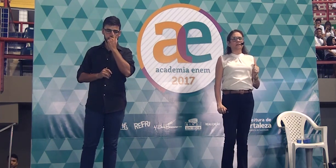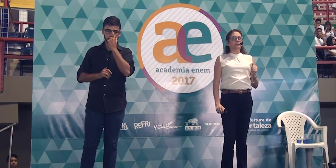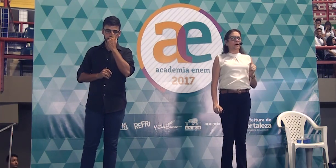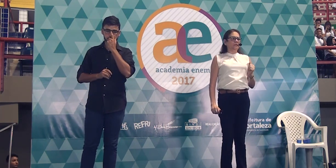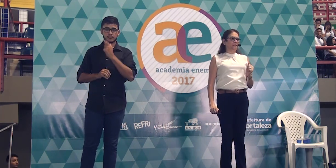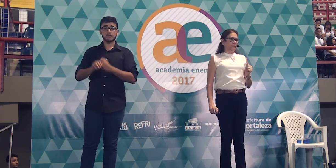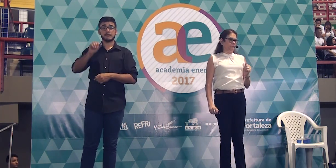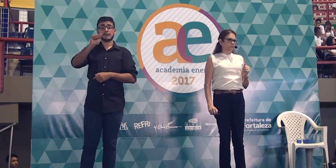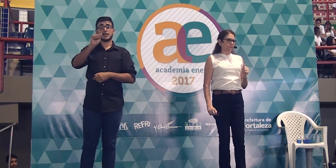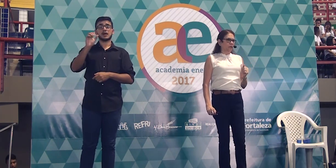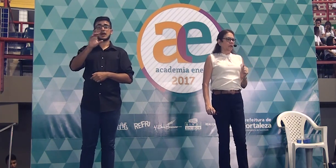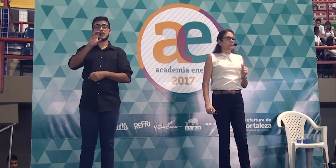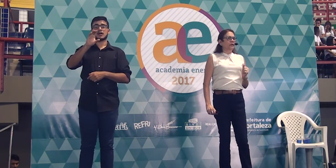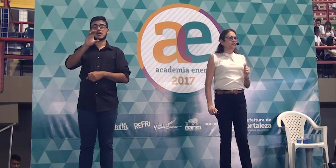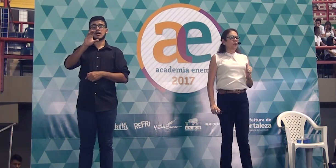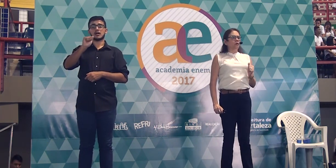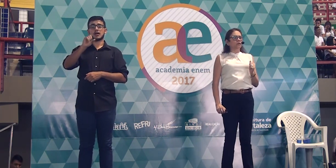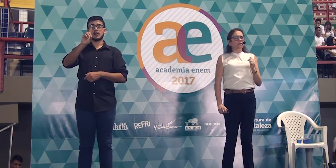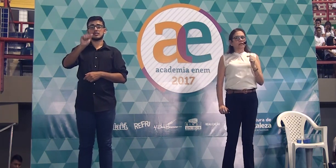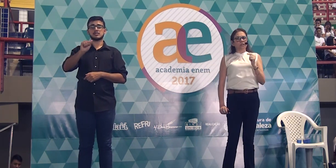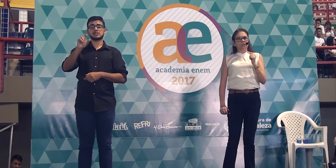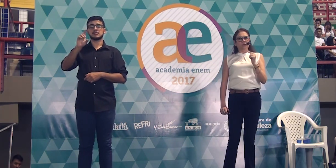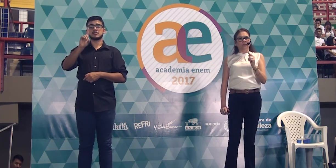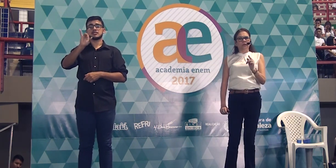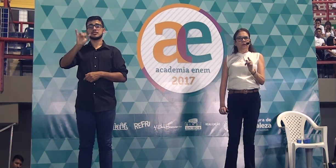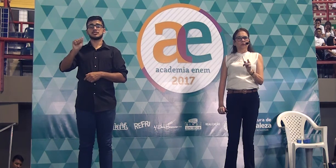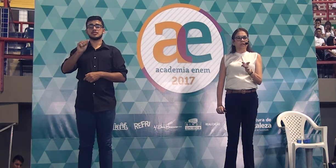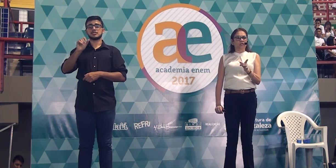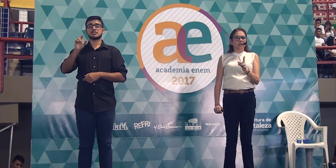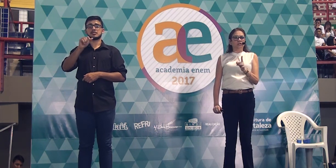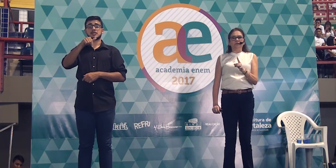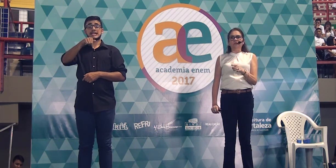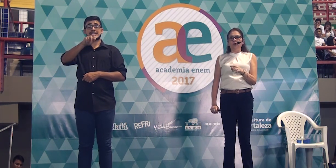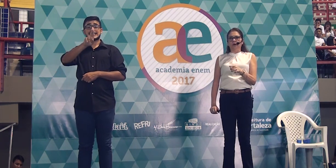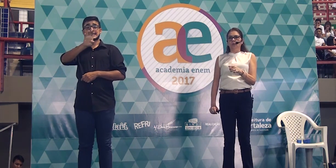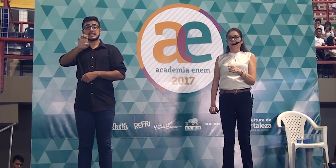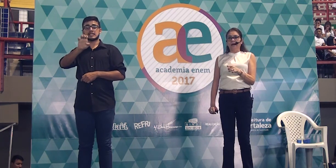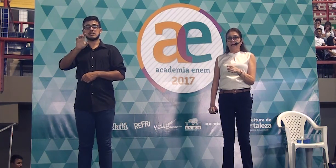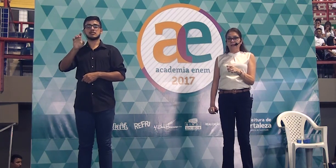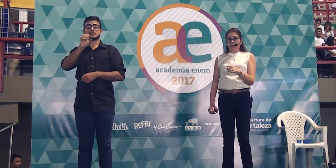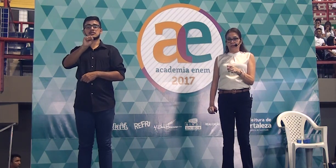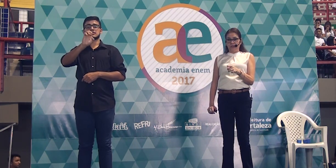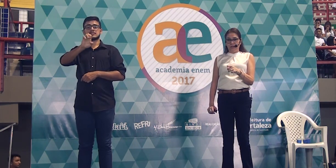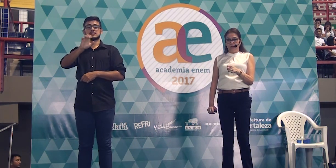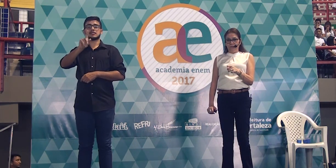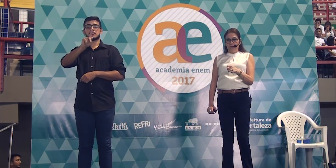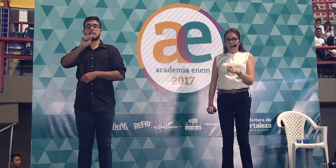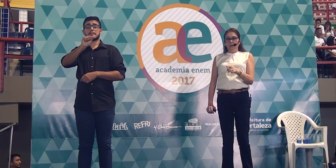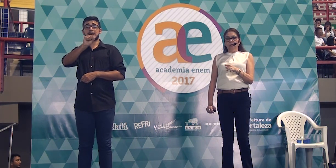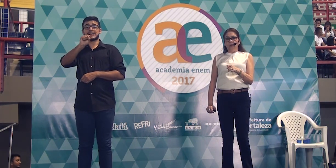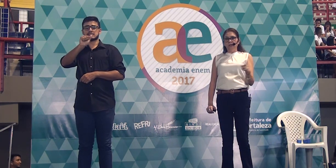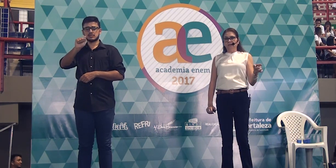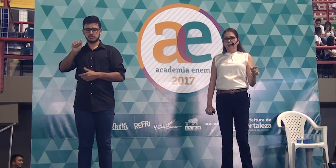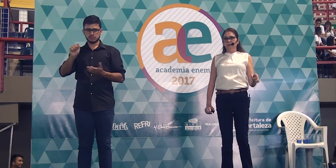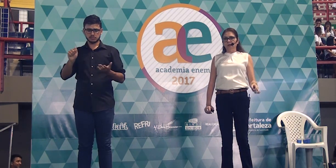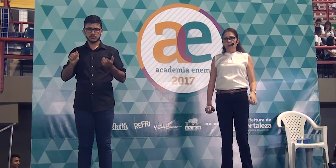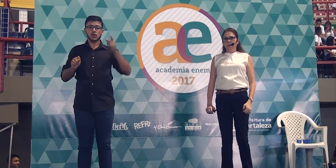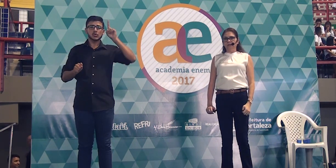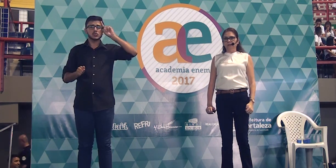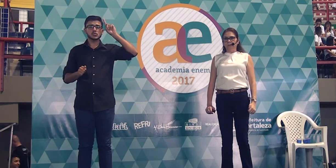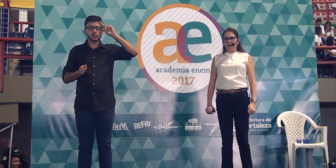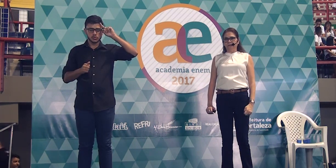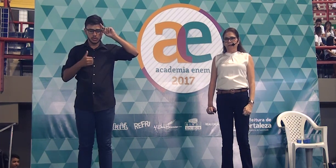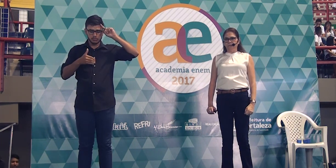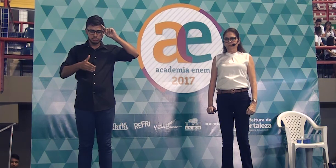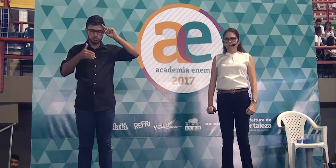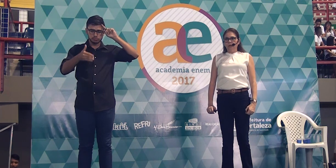dia que se passa, pessoal, vocês estão vendo o eu deixei de fora, o a cada dia, e eu risquei só